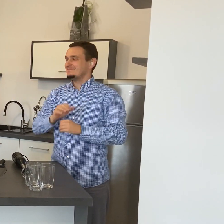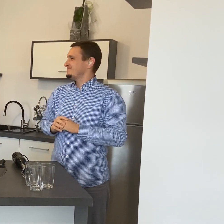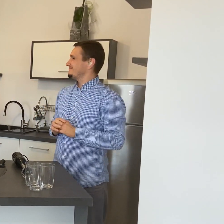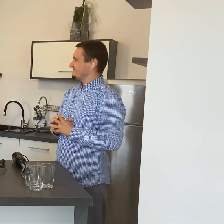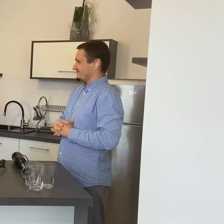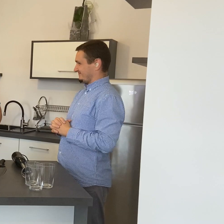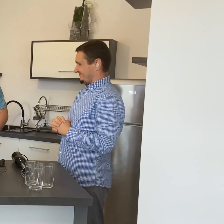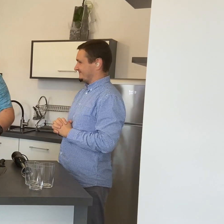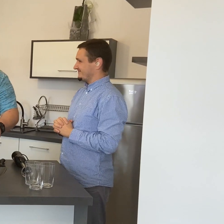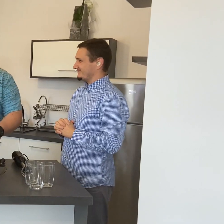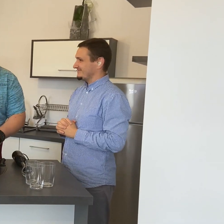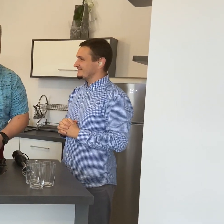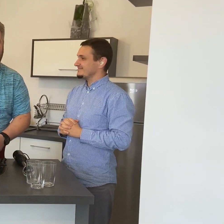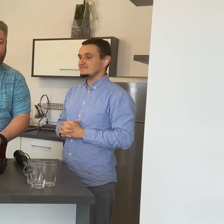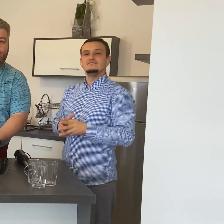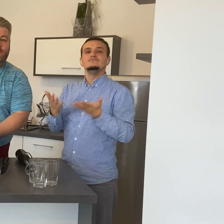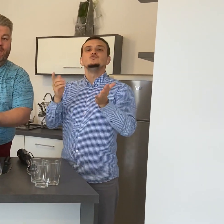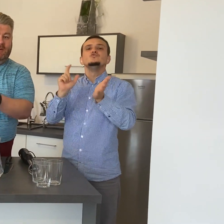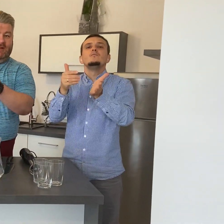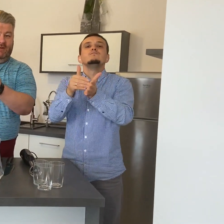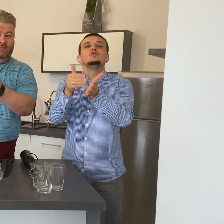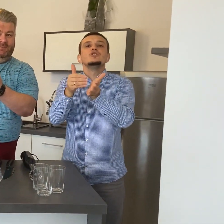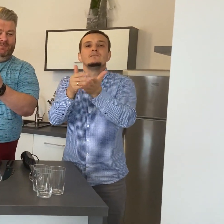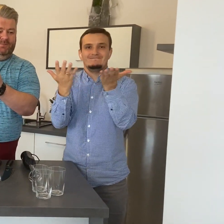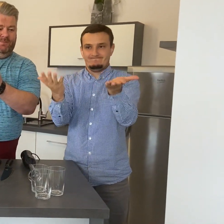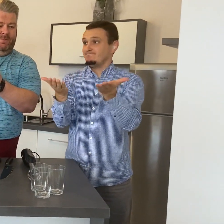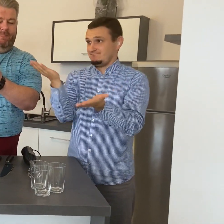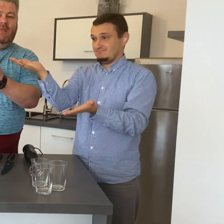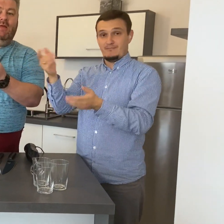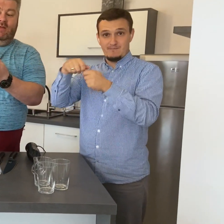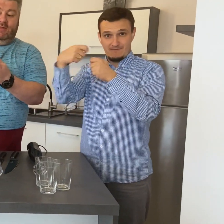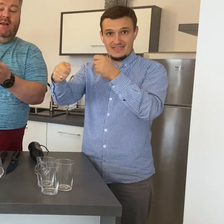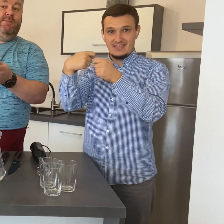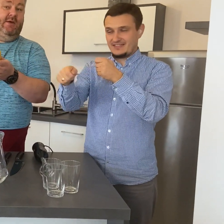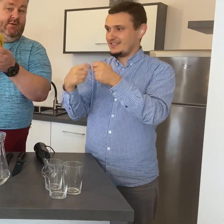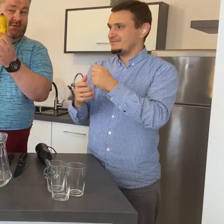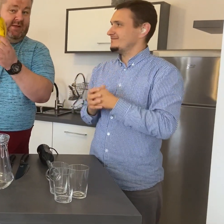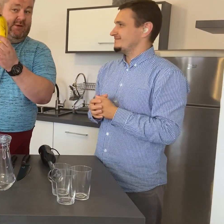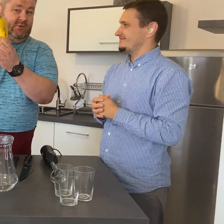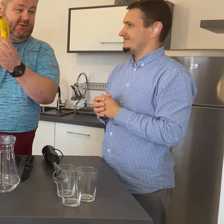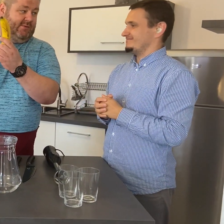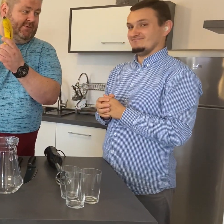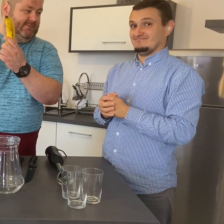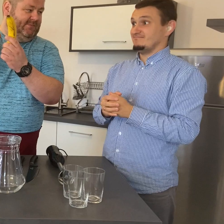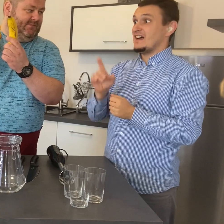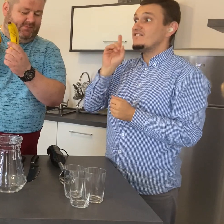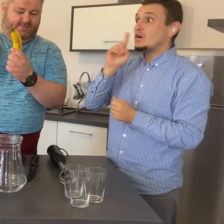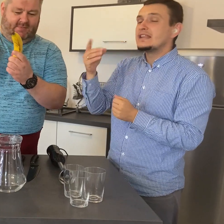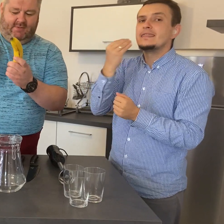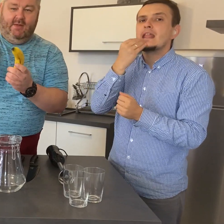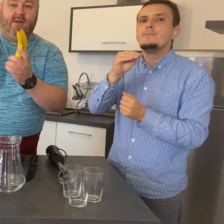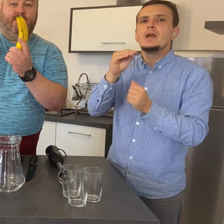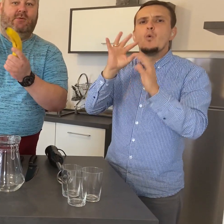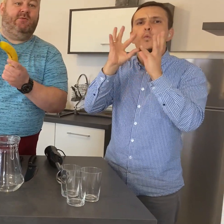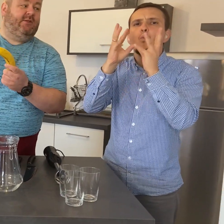Potrzebne nam będą balany, najlepiej takie dojrzałe, bo są wtedy